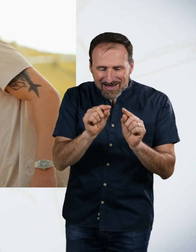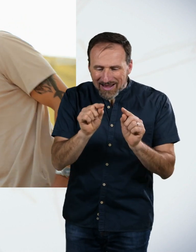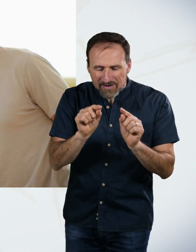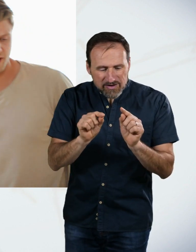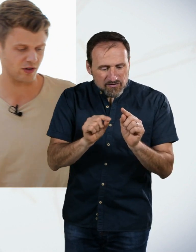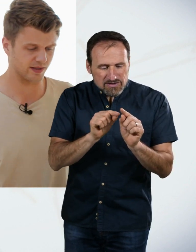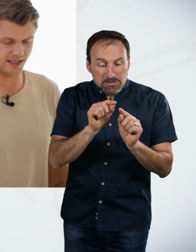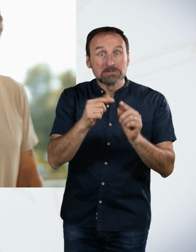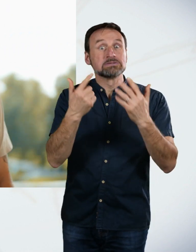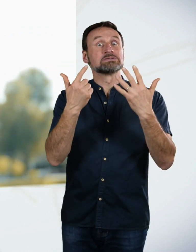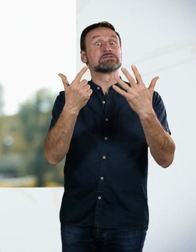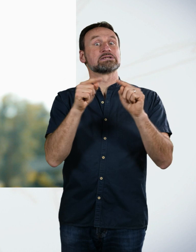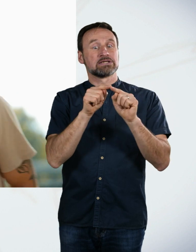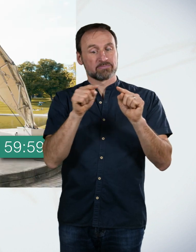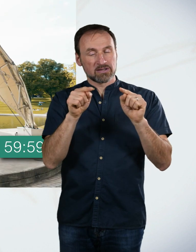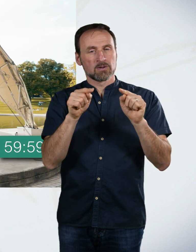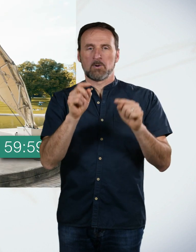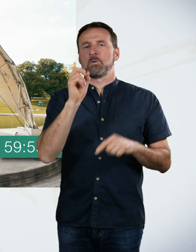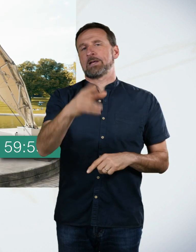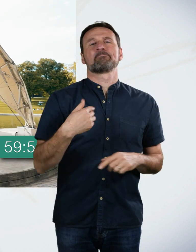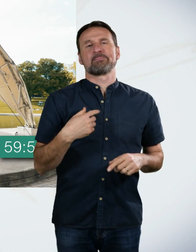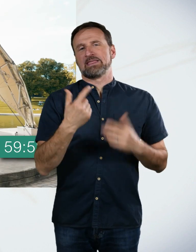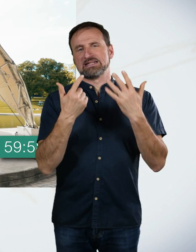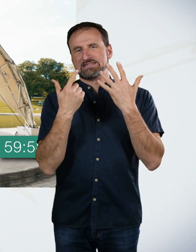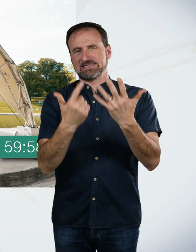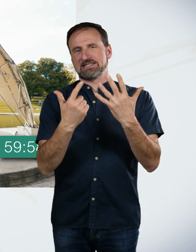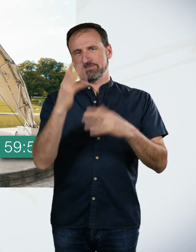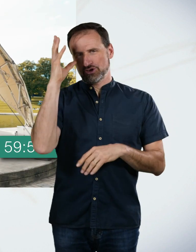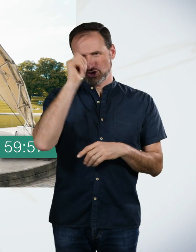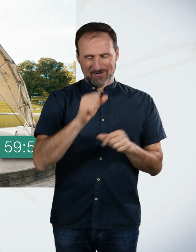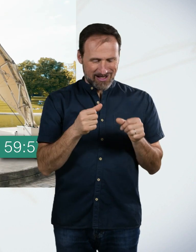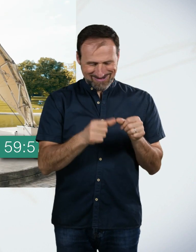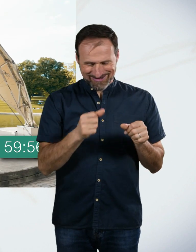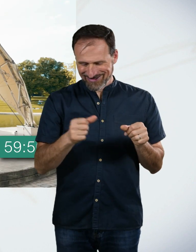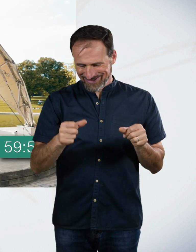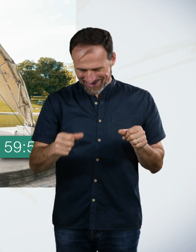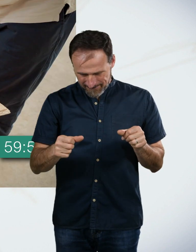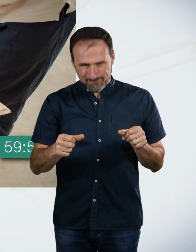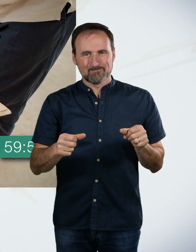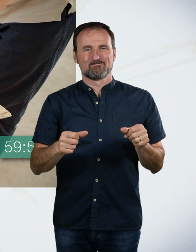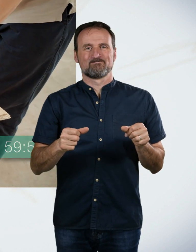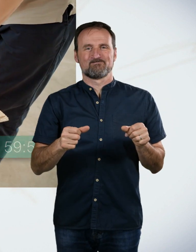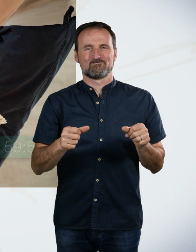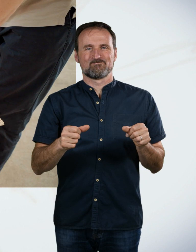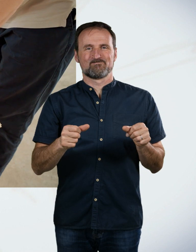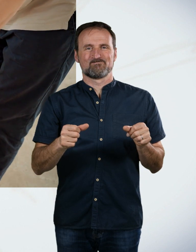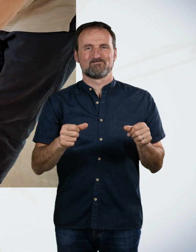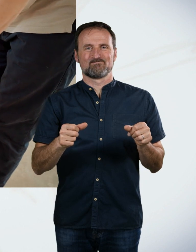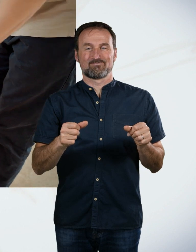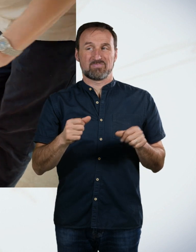sieben. Dann nehmen wir doch mal sieben schwarze. Legen die schon mal längs. Dann hatte ich ja auch nur eine Stunde Zeit für die Aufgabe. Sieben in die